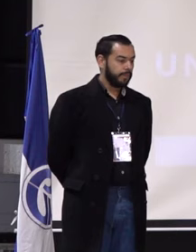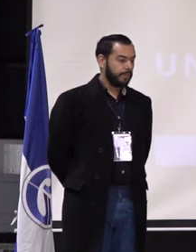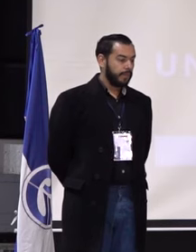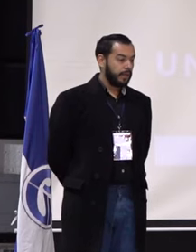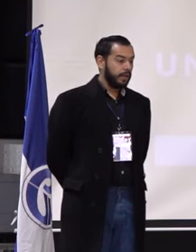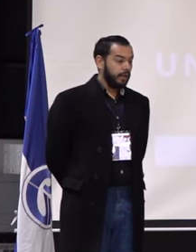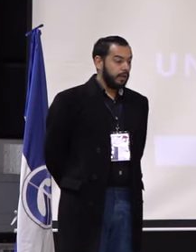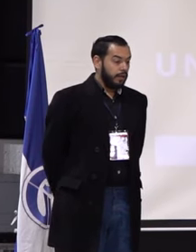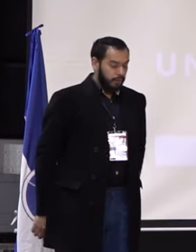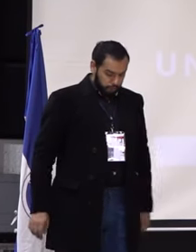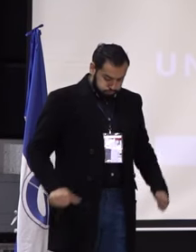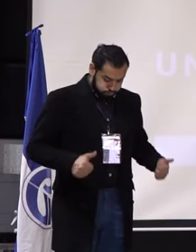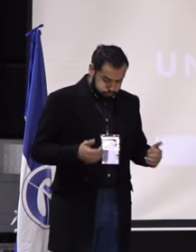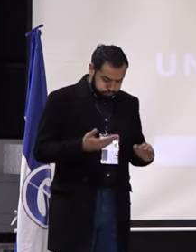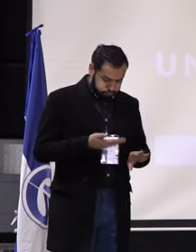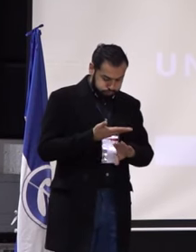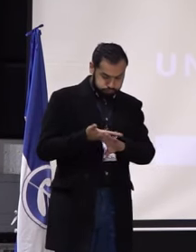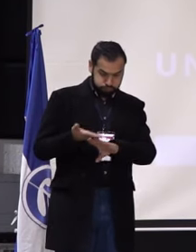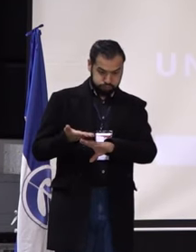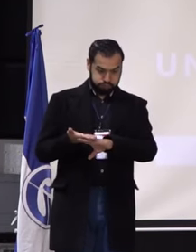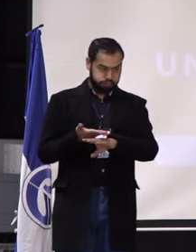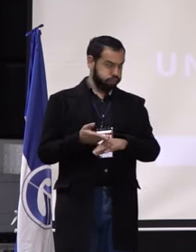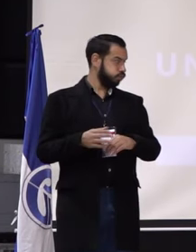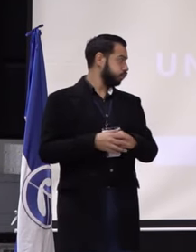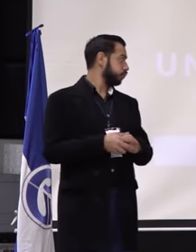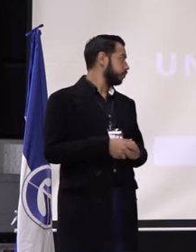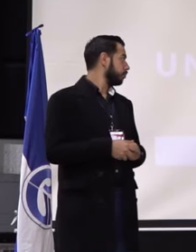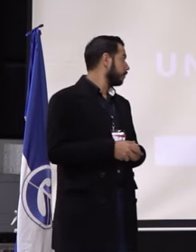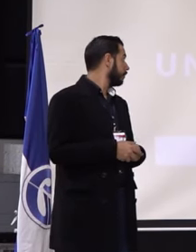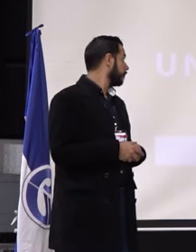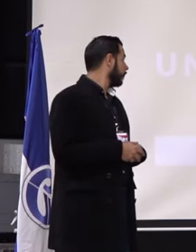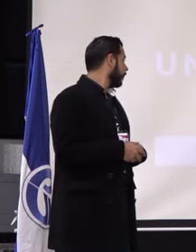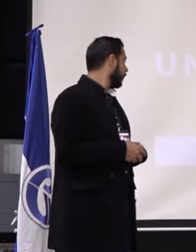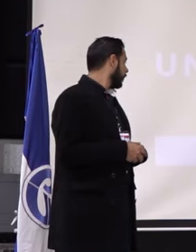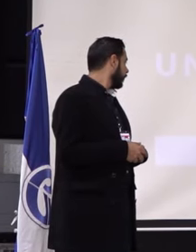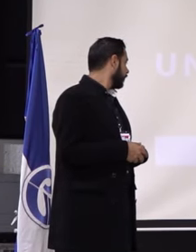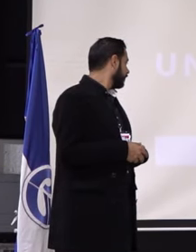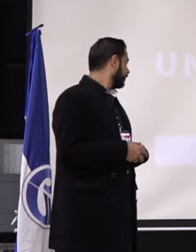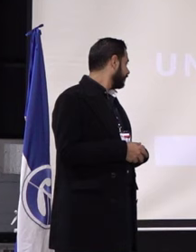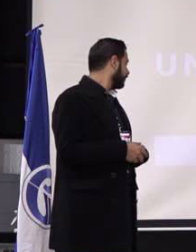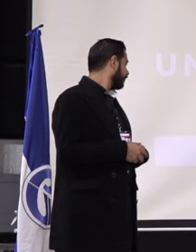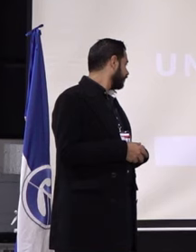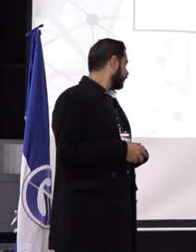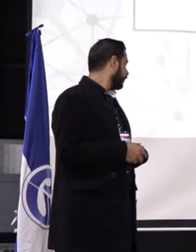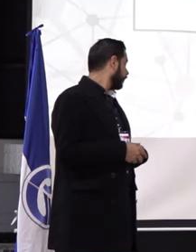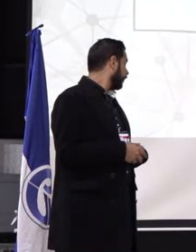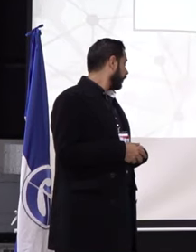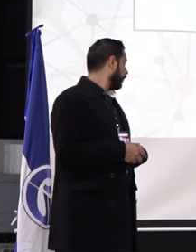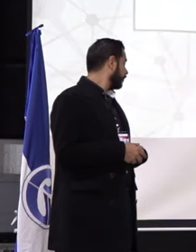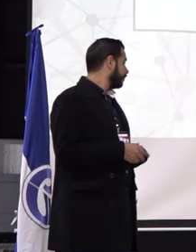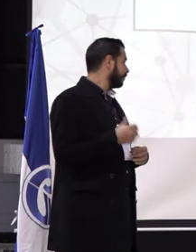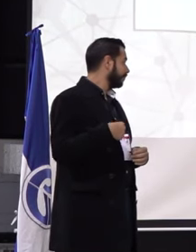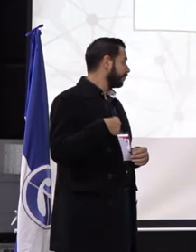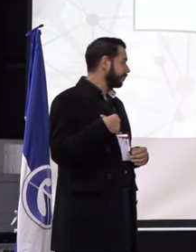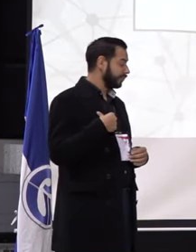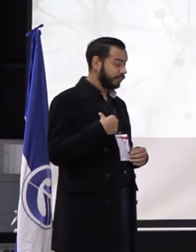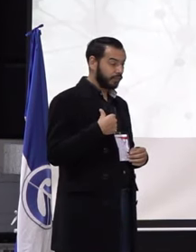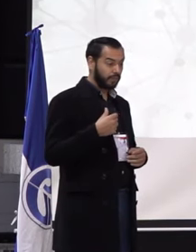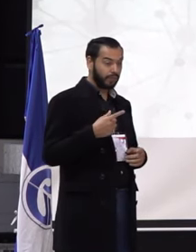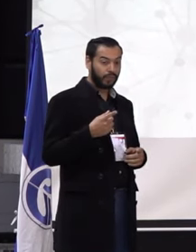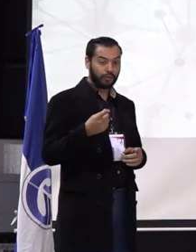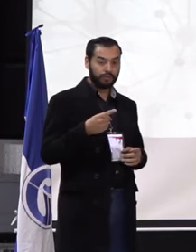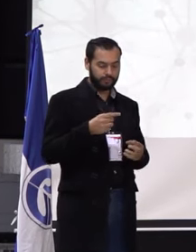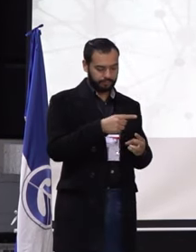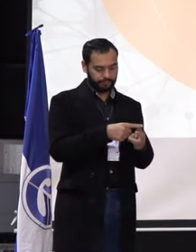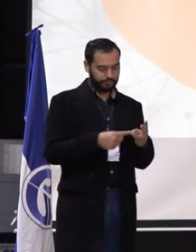Bueno, en cuanto a las propuestas, entonces nosotros las desglosamos en